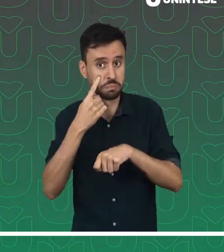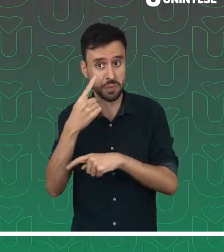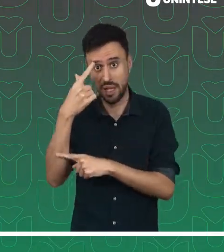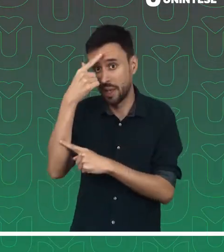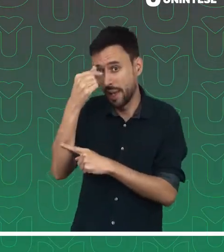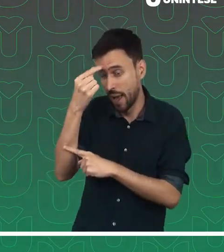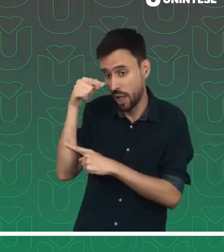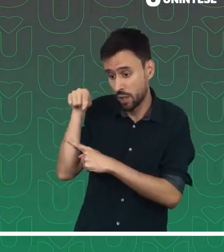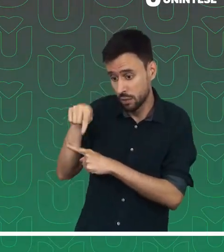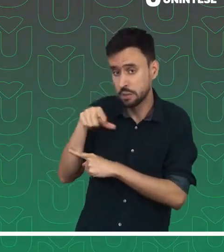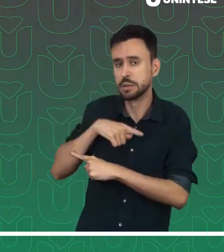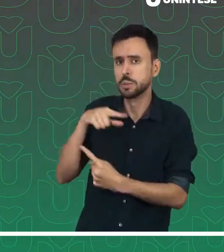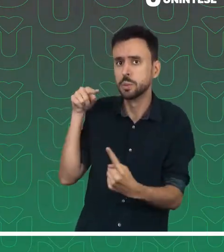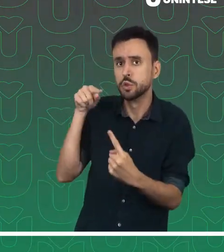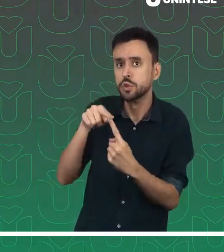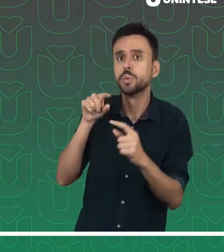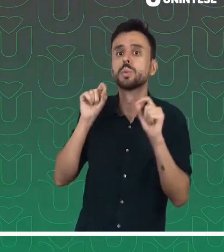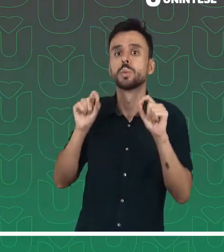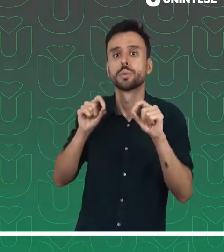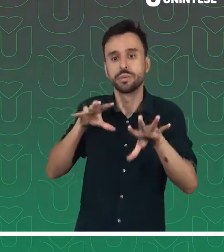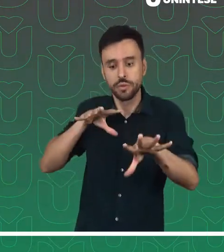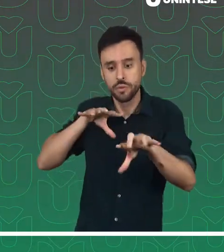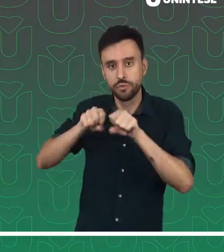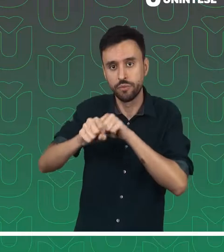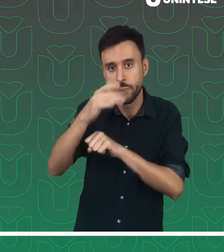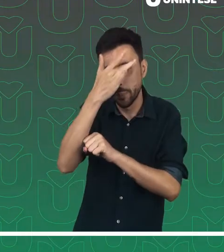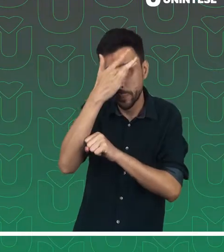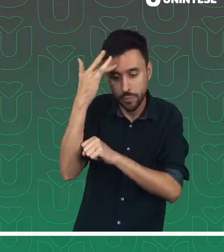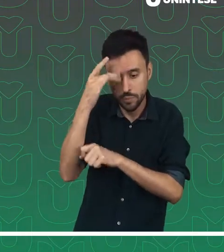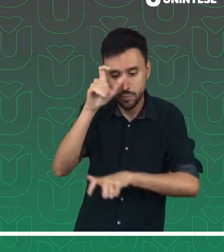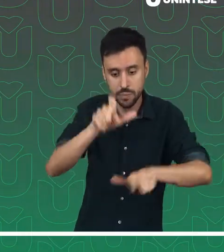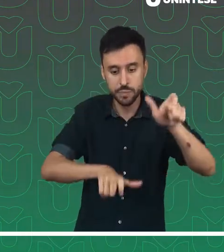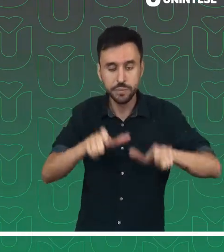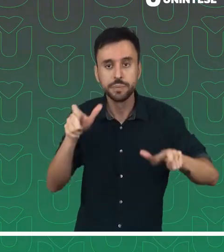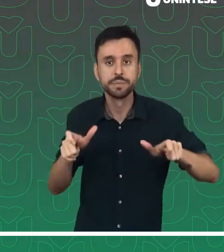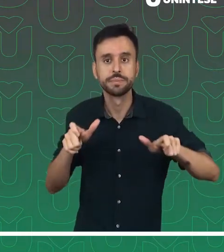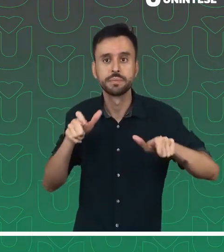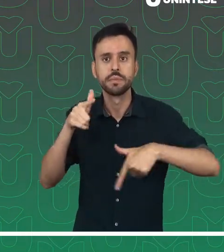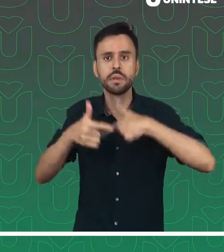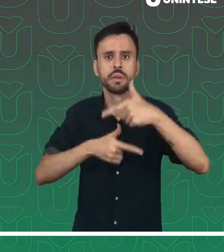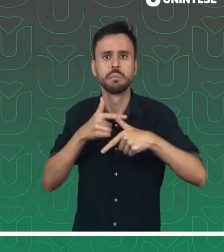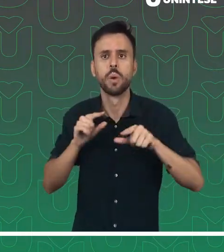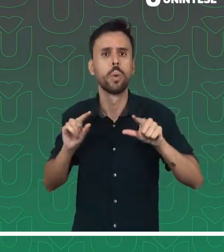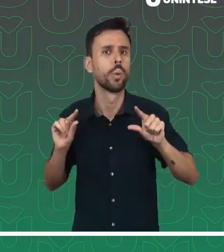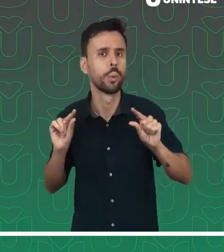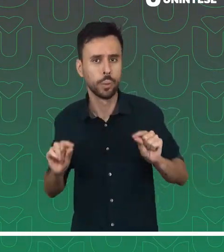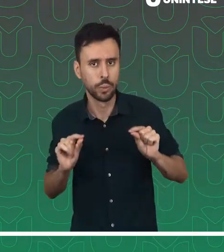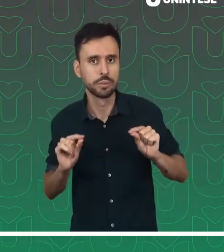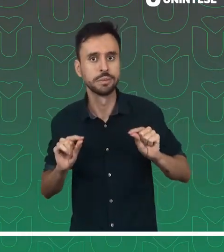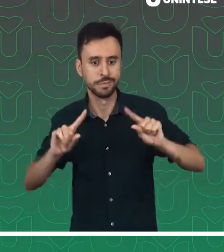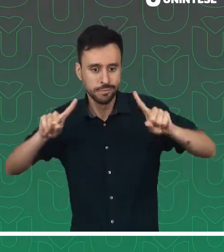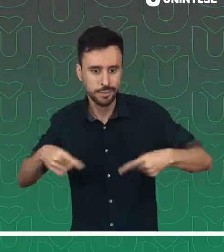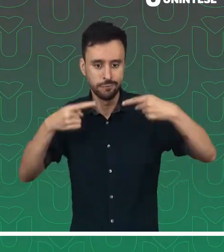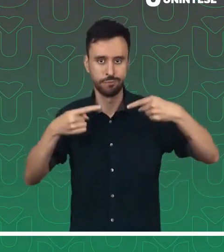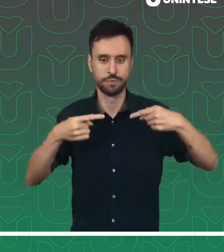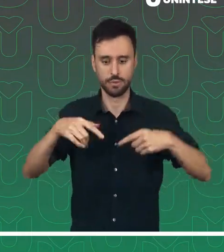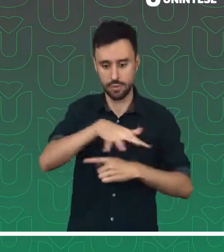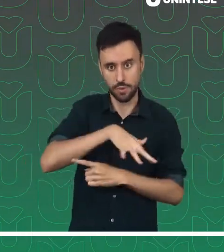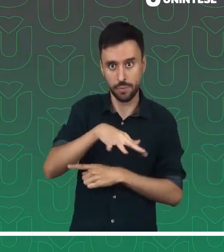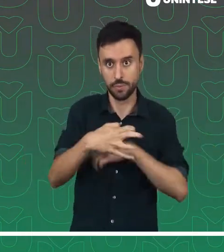Essa graduação tem como principal objetivo formar profissionais aptos a um dos maiores desafios dentro